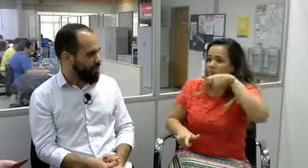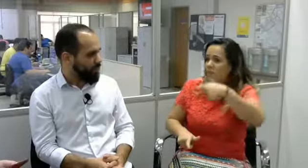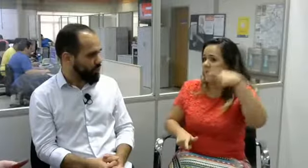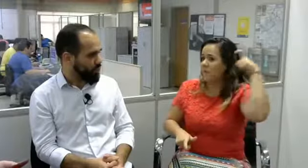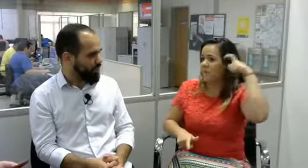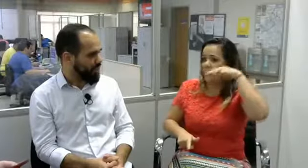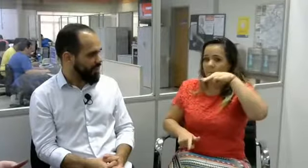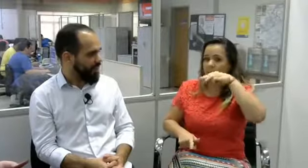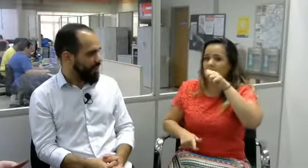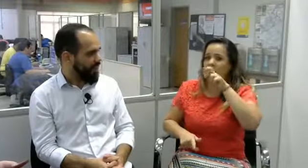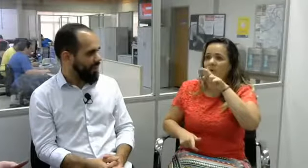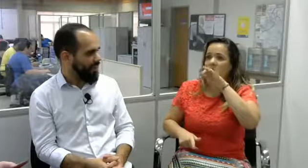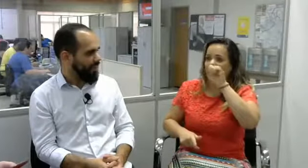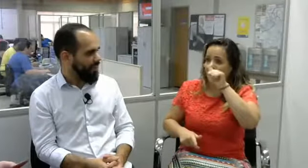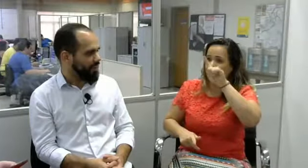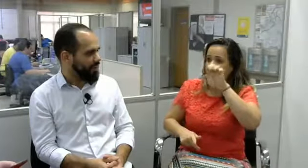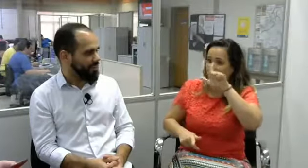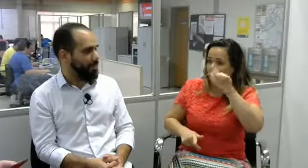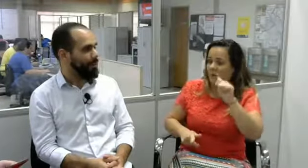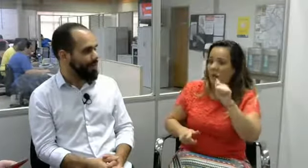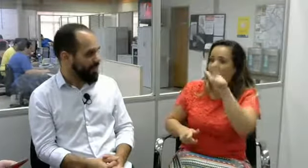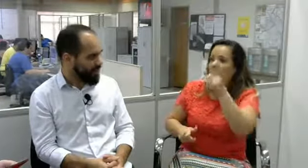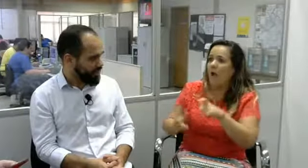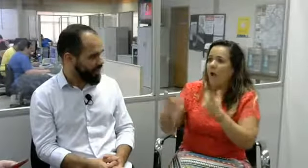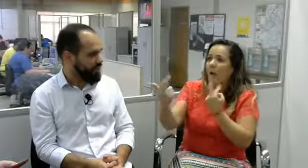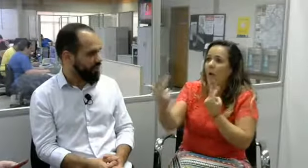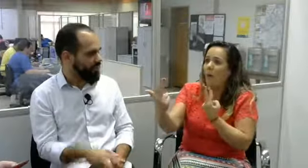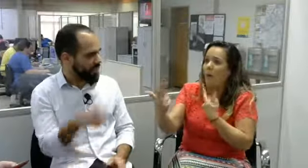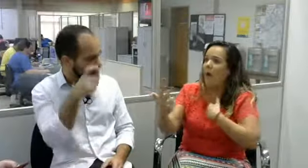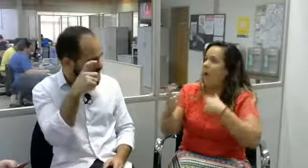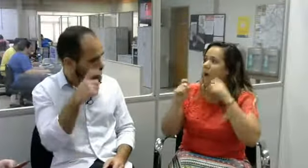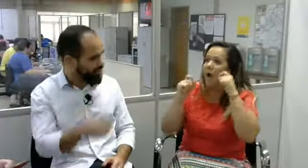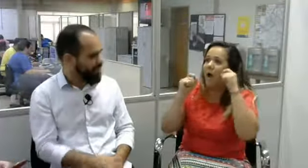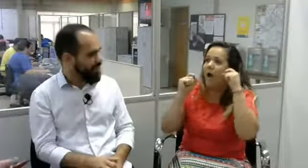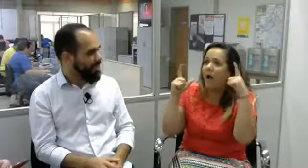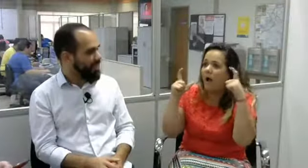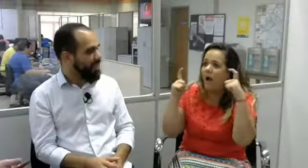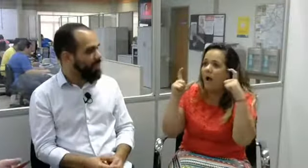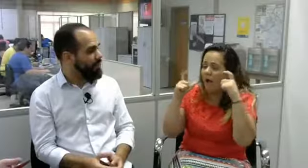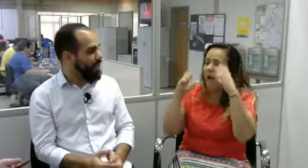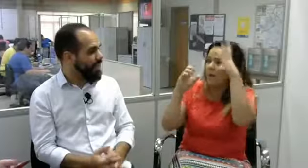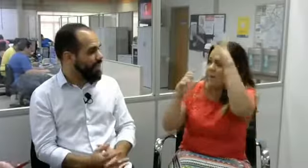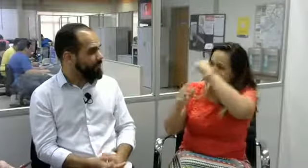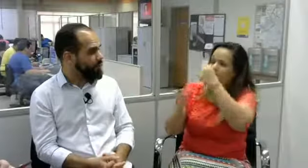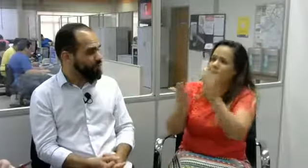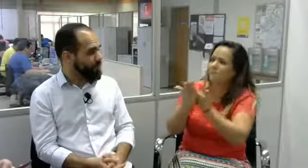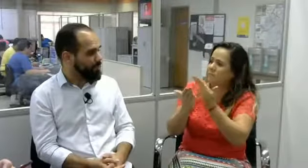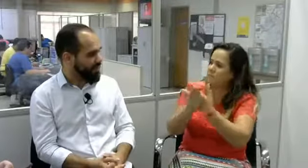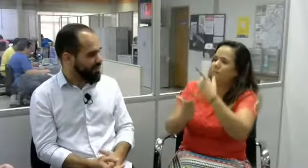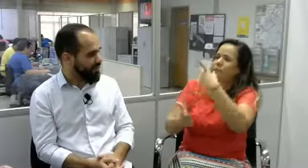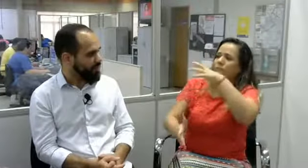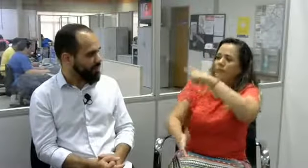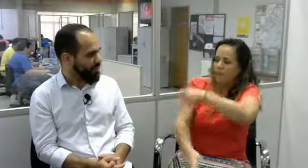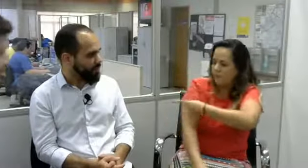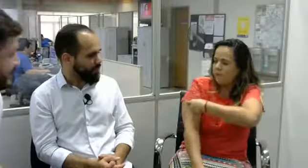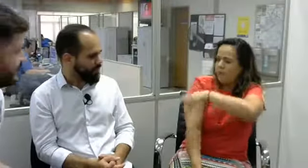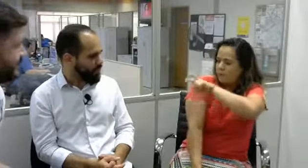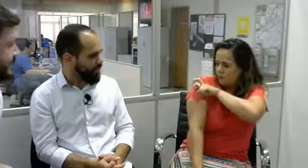surda, que se chama Maria Ângela, o sinal dela é esse. E eu fiquei muito surpresa quando encontrei essa professora,